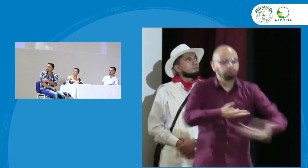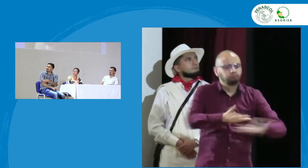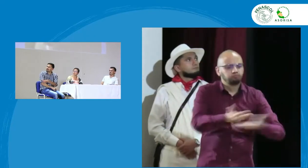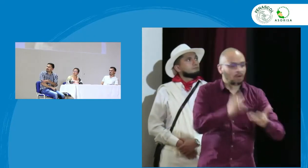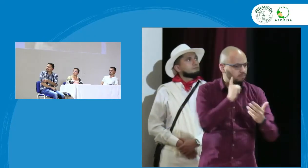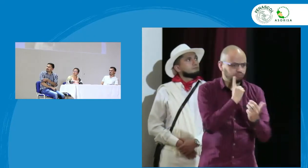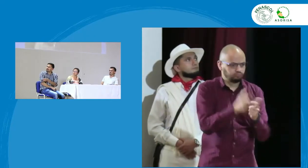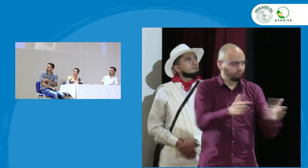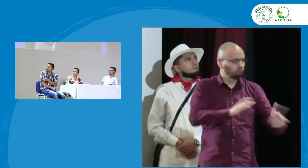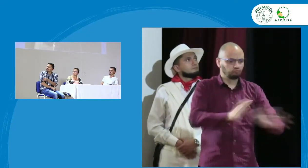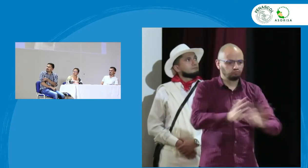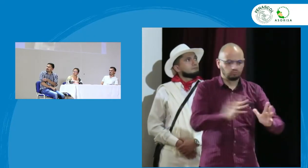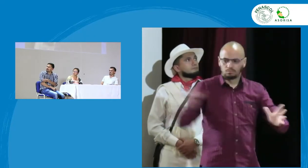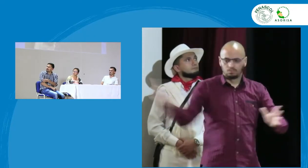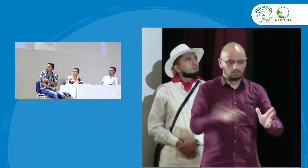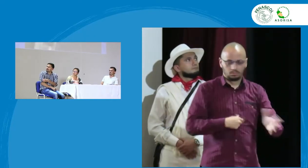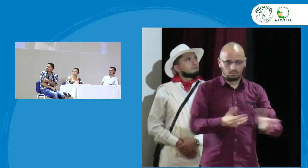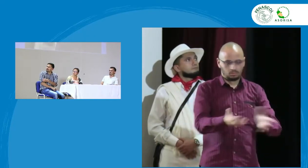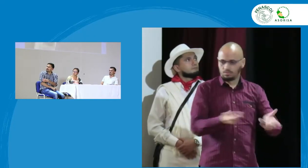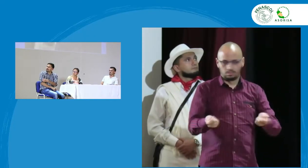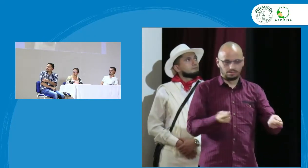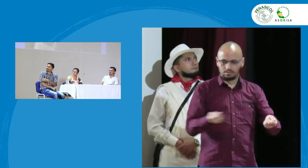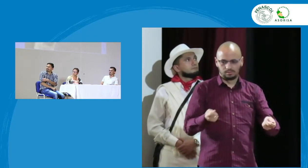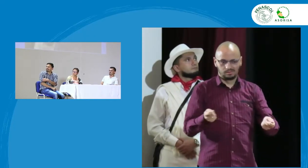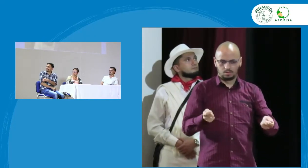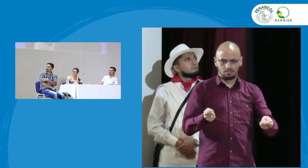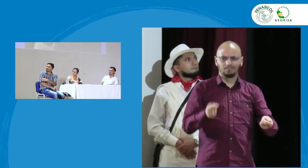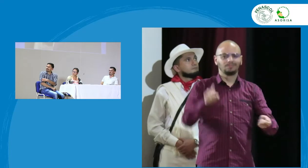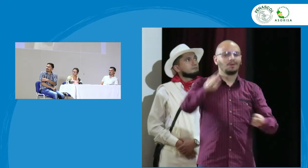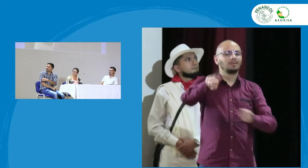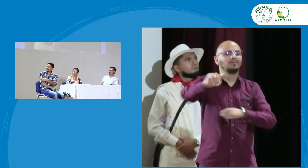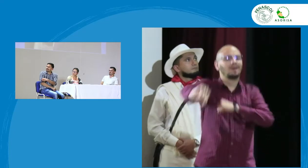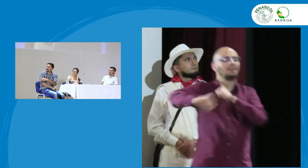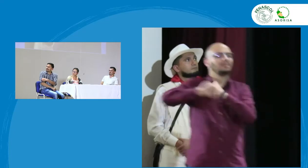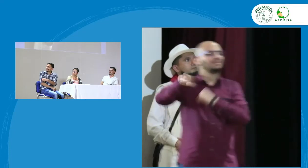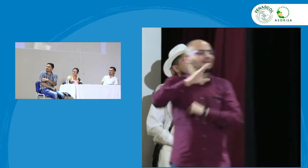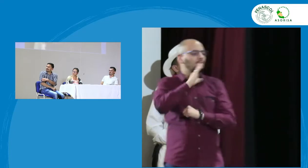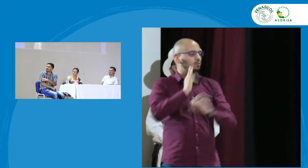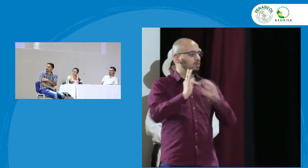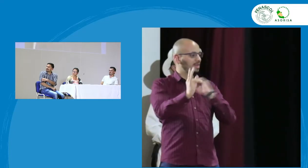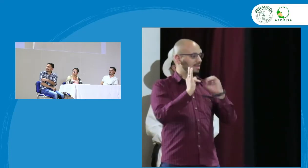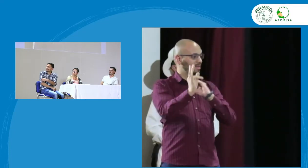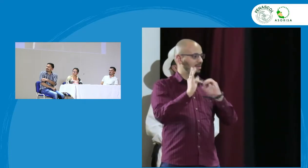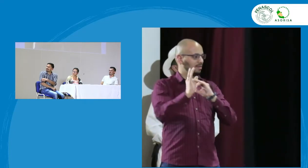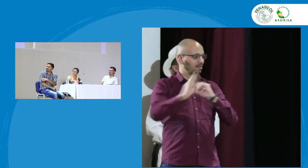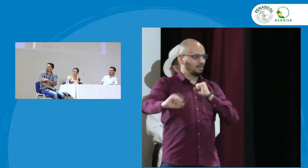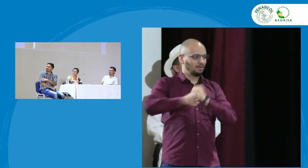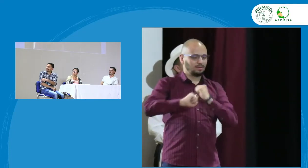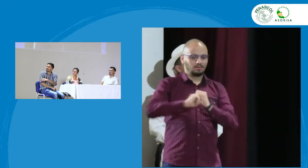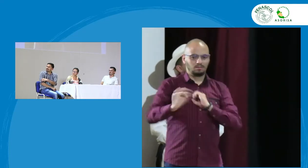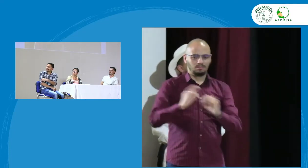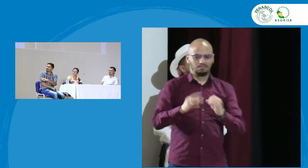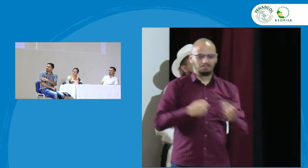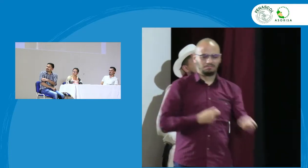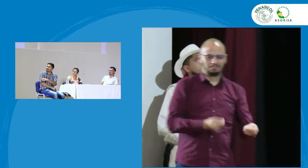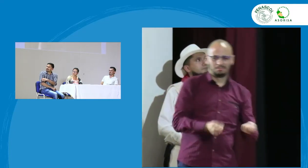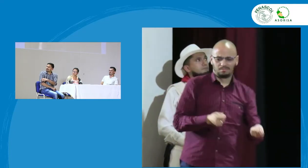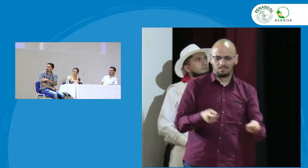todo el proceso bilingüe bicultural cómo se maneja porque en este aspecto tengo por ejemplo en mi caso un apoyo de un terapeuta